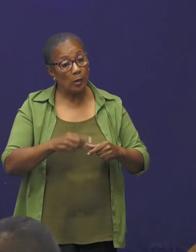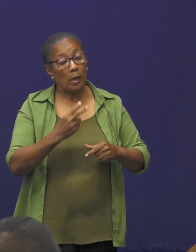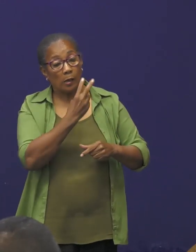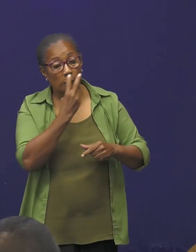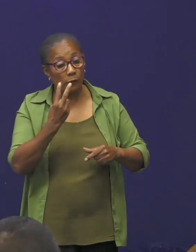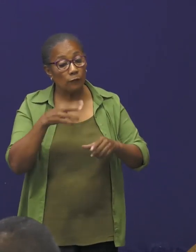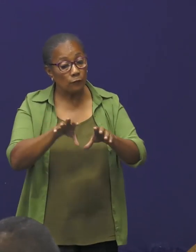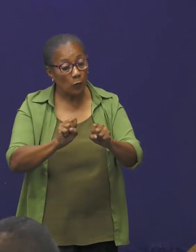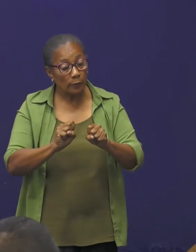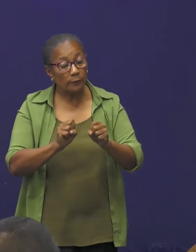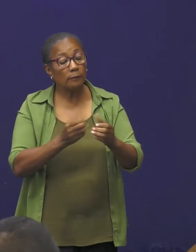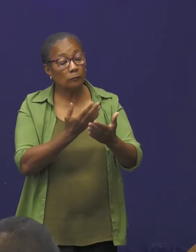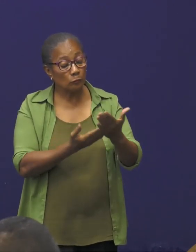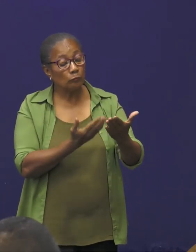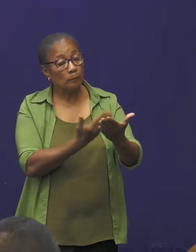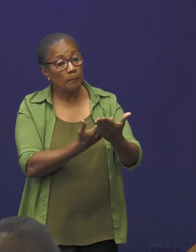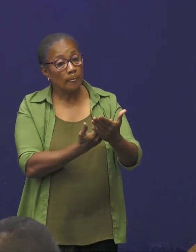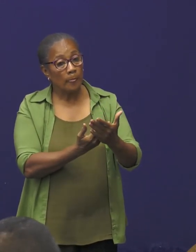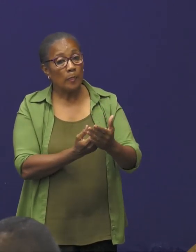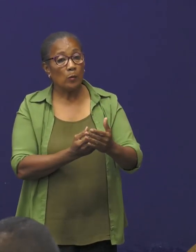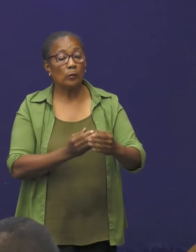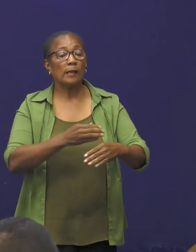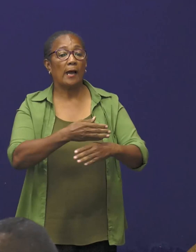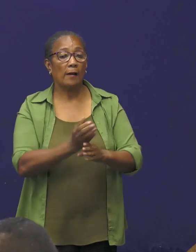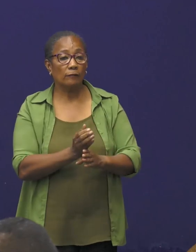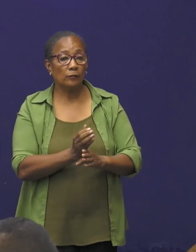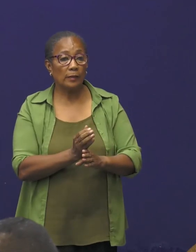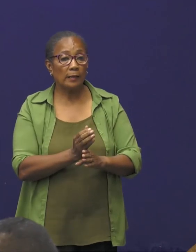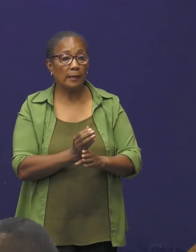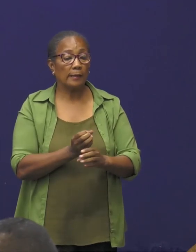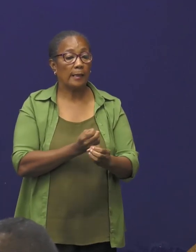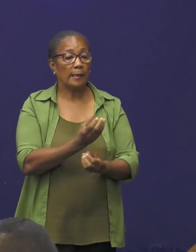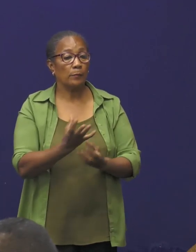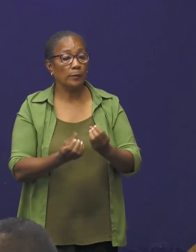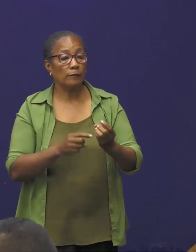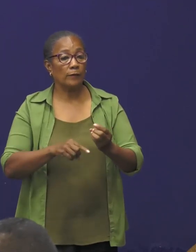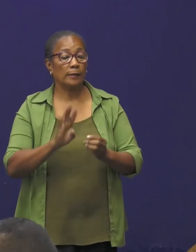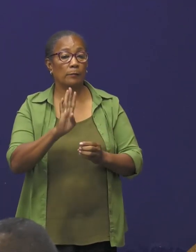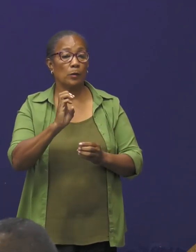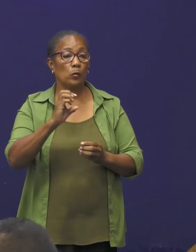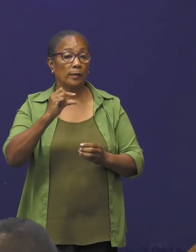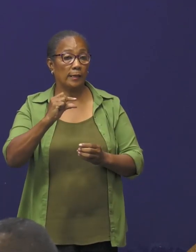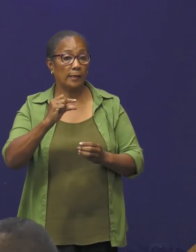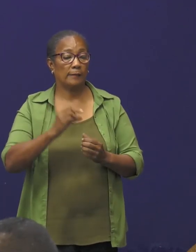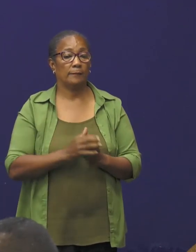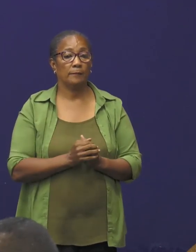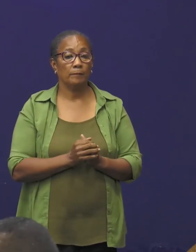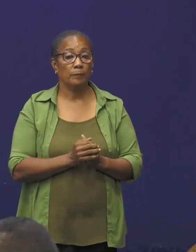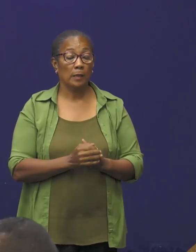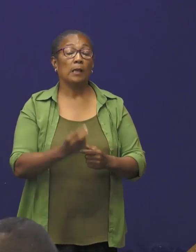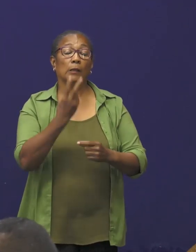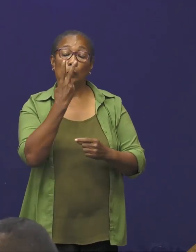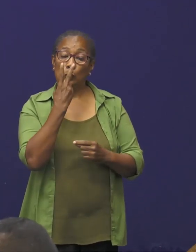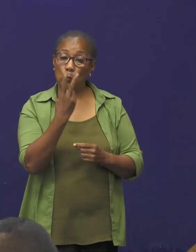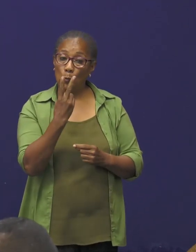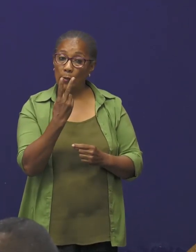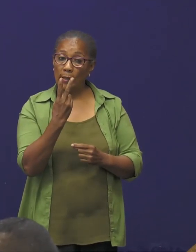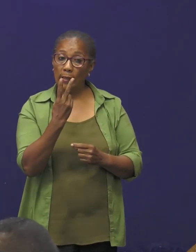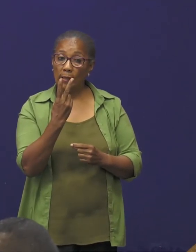en in kaart gebracht door de afdeling epidemiologie van het BOG. De twee